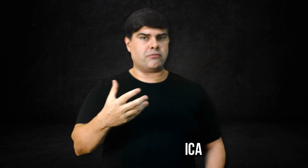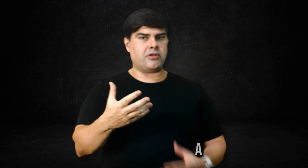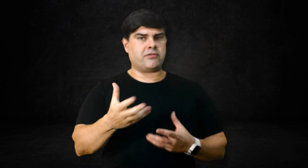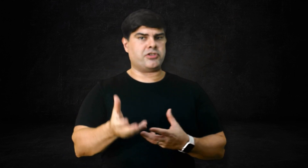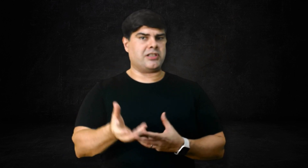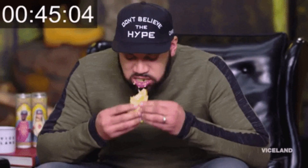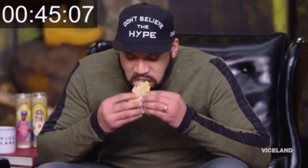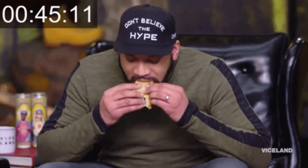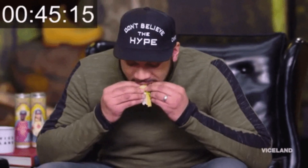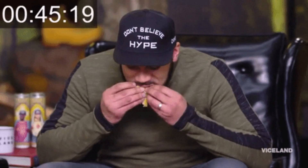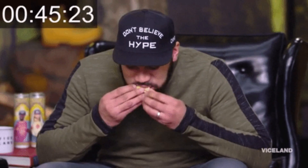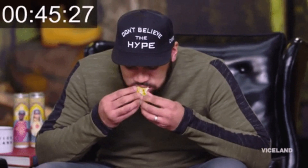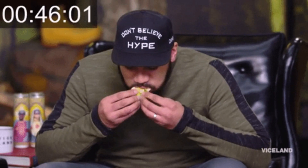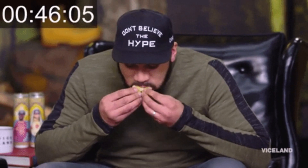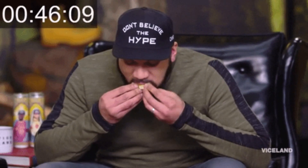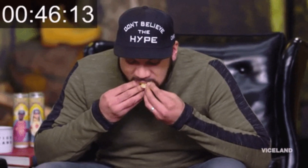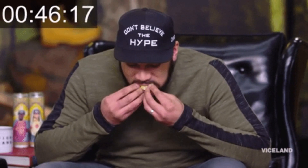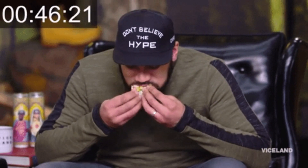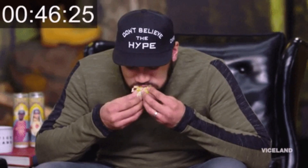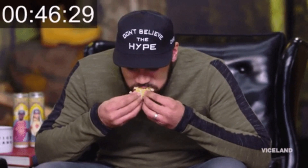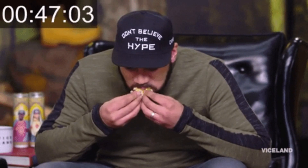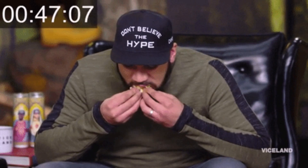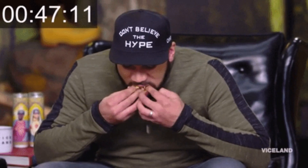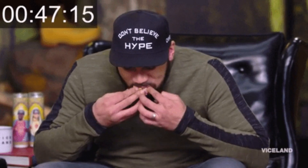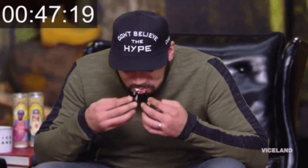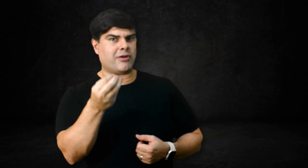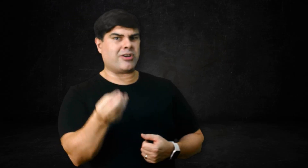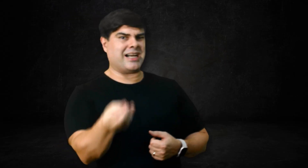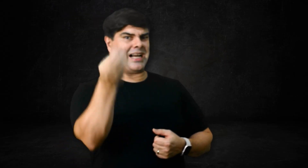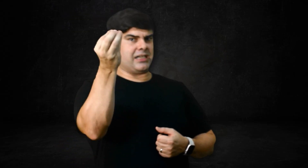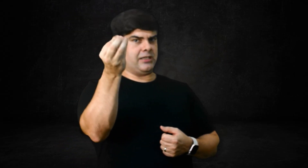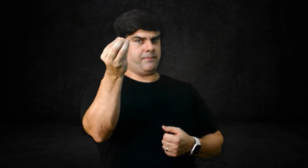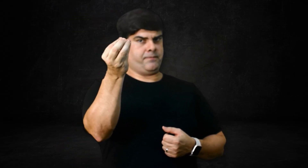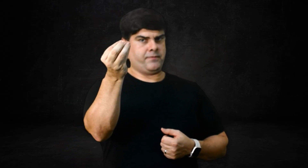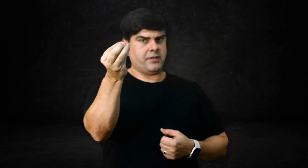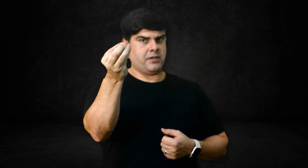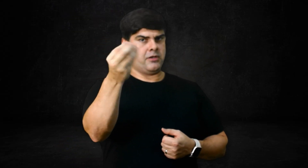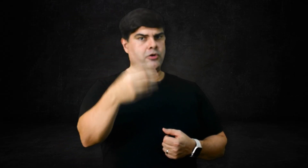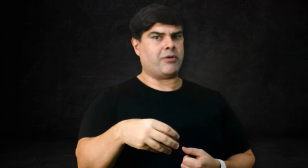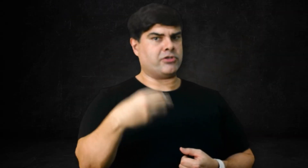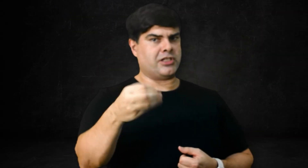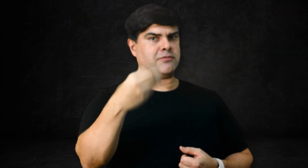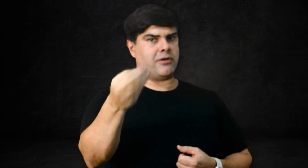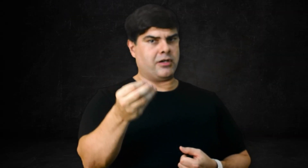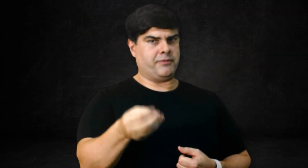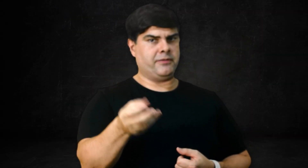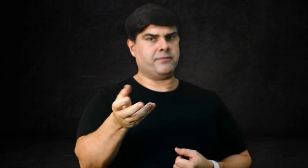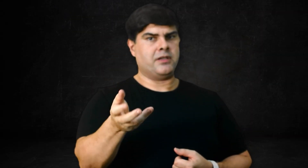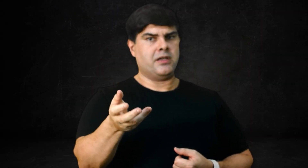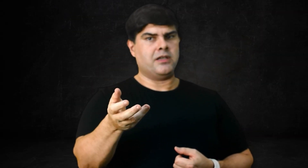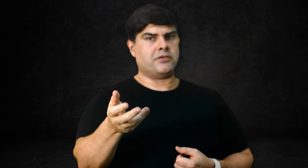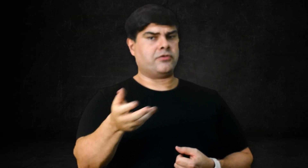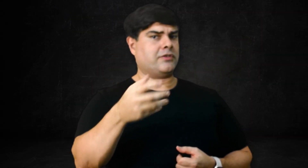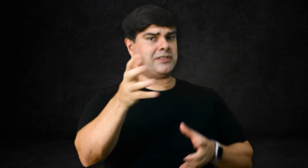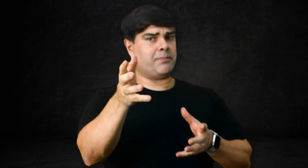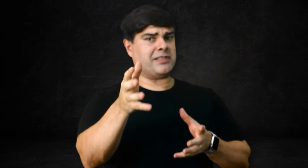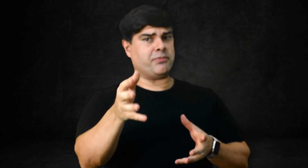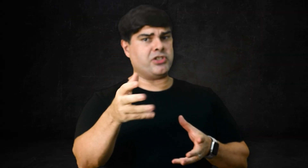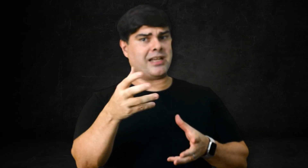maior a quantidade daquilo que você come, você terá maior carga, uma quantidade maior. Se você, por exemplo, ingerir